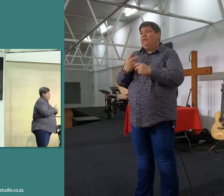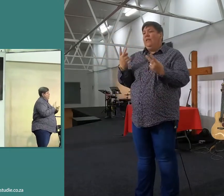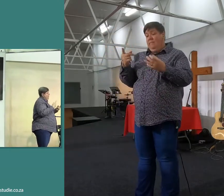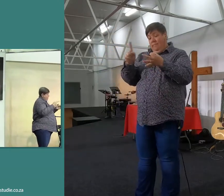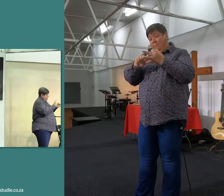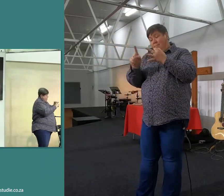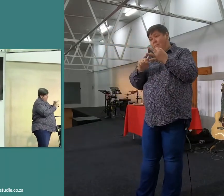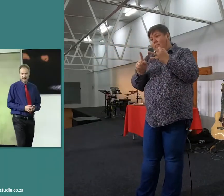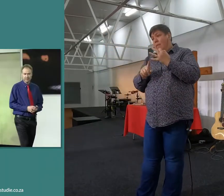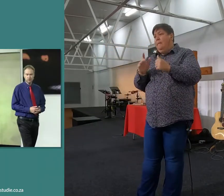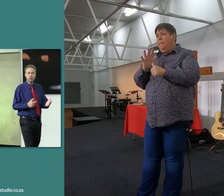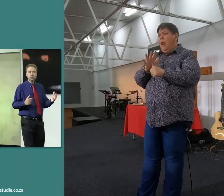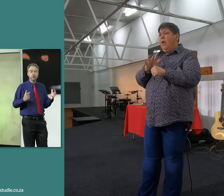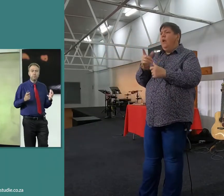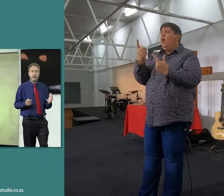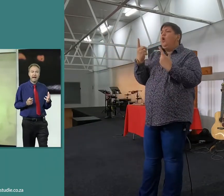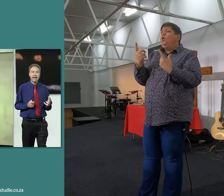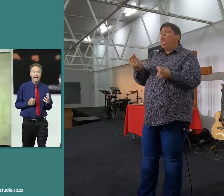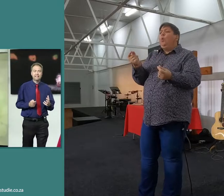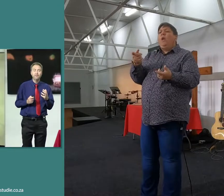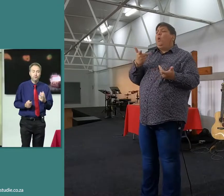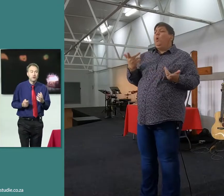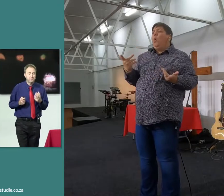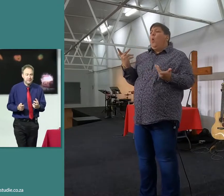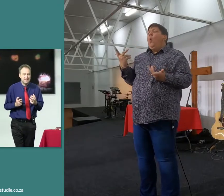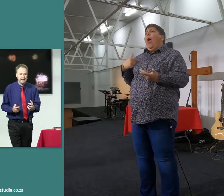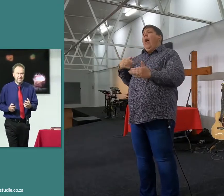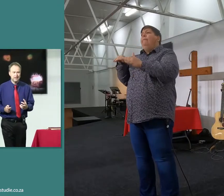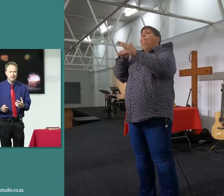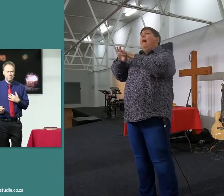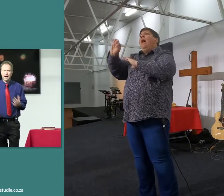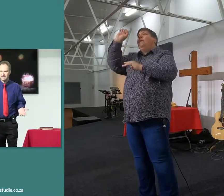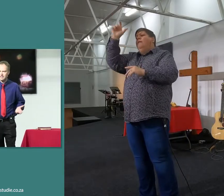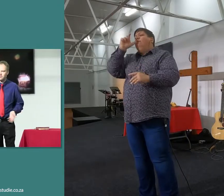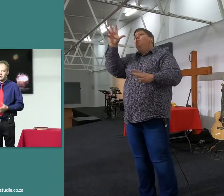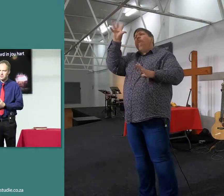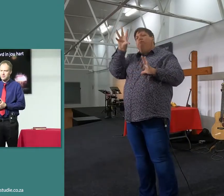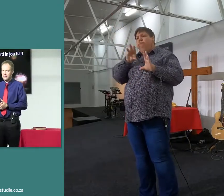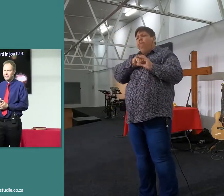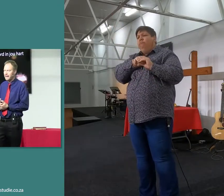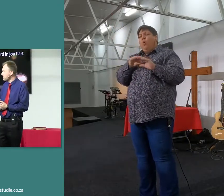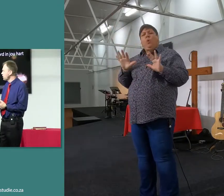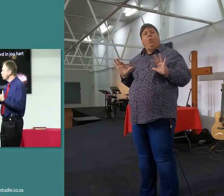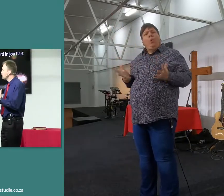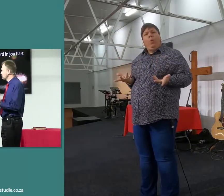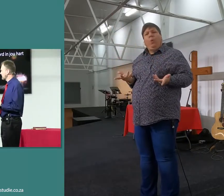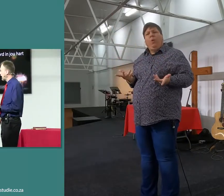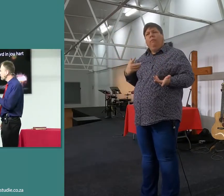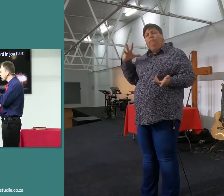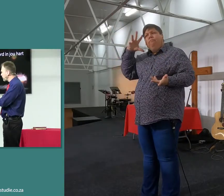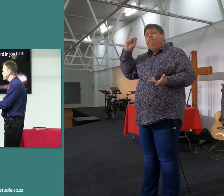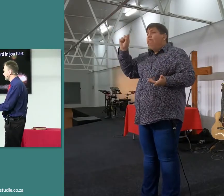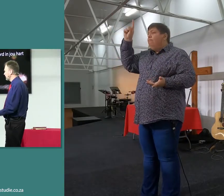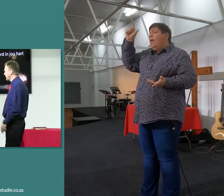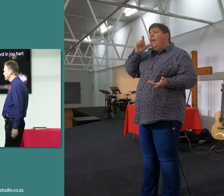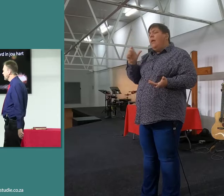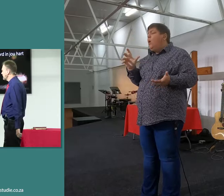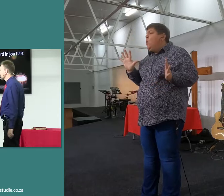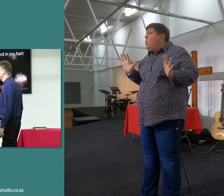Nou, hoe doen ons dit? Hoe, hoe bere ek die woord van die Heere in maag? En dit is waarna ons gaan bykie kyk. Hoe doen ons dit? Ek gaan vir jou 5 stappen geef, jy sal sien,